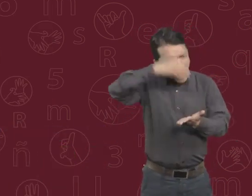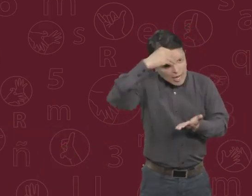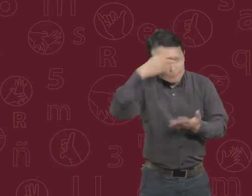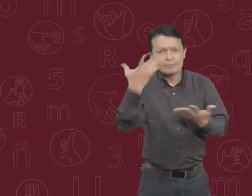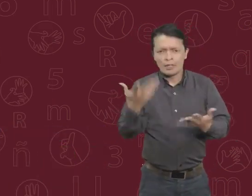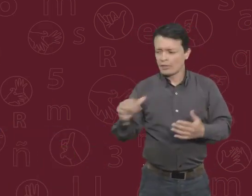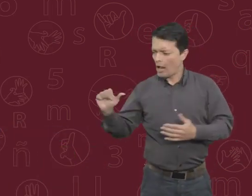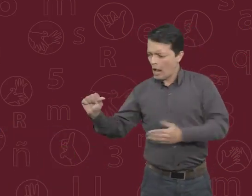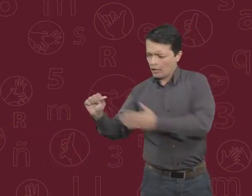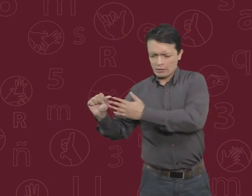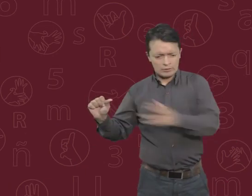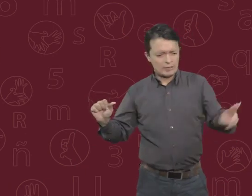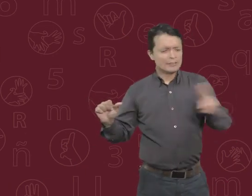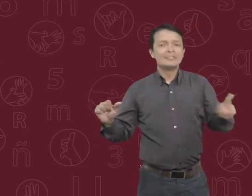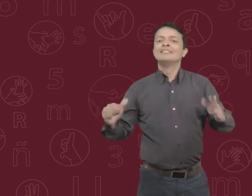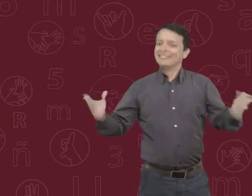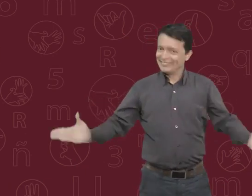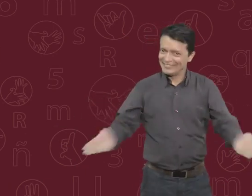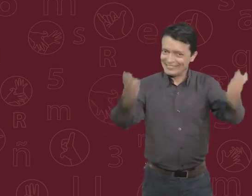sobre el orden alfabético. Ánimo.